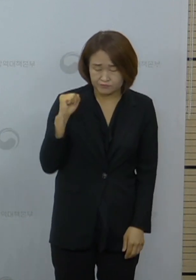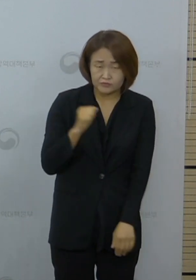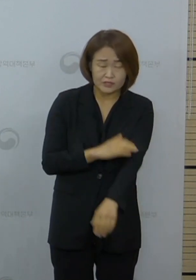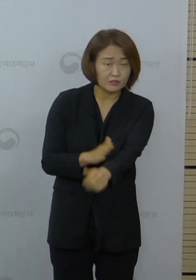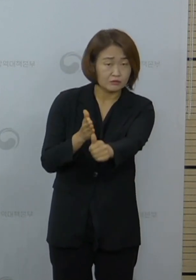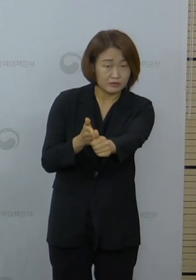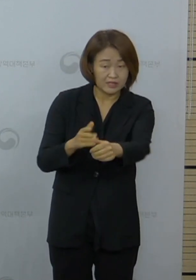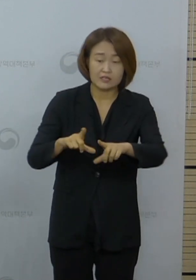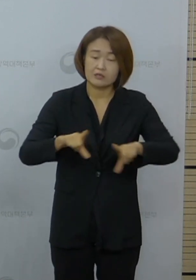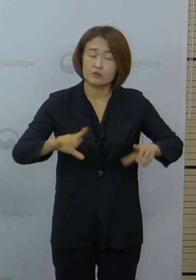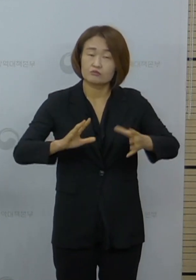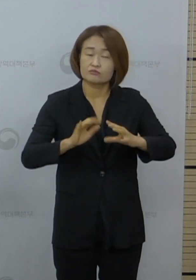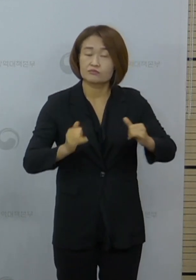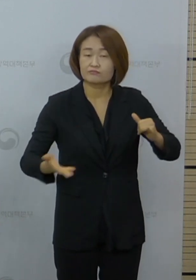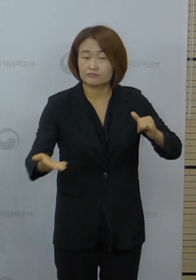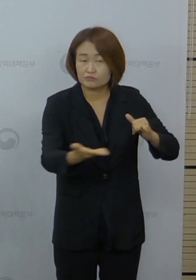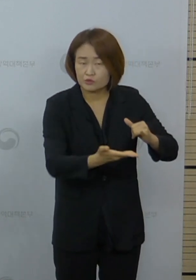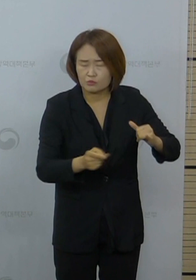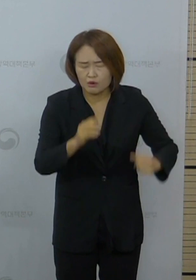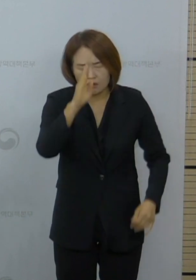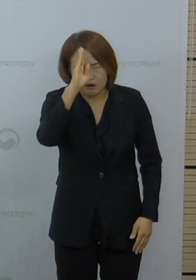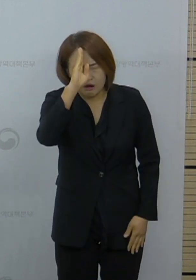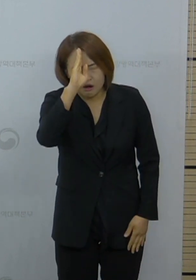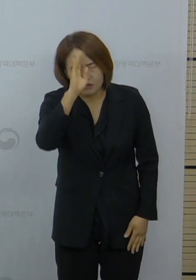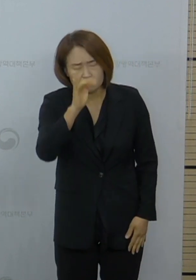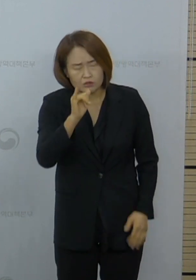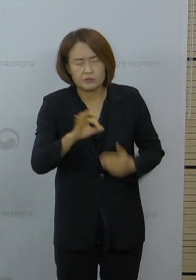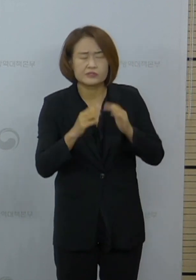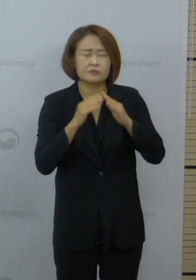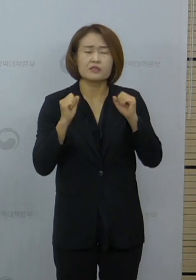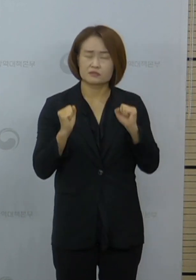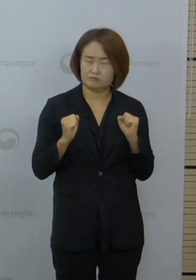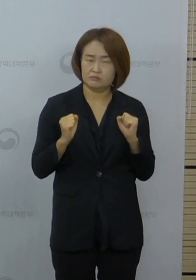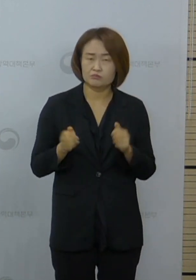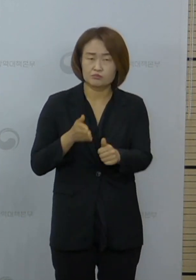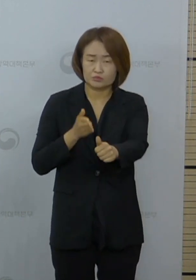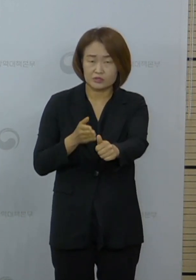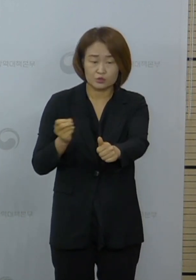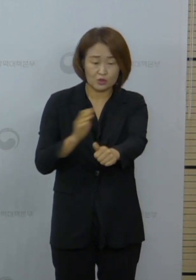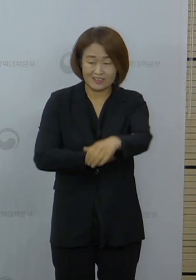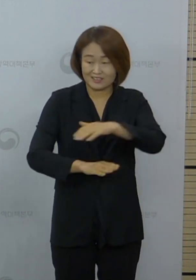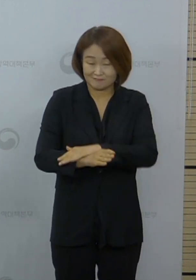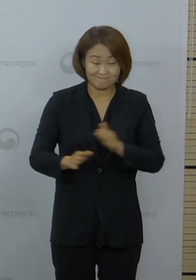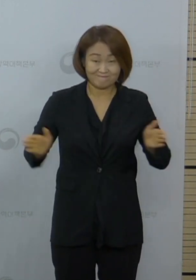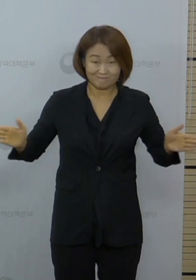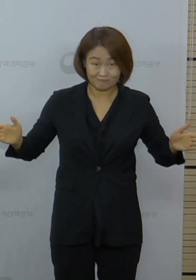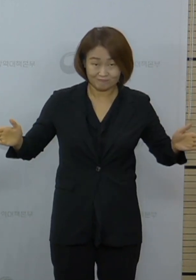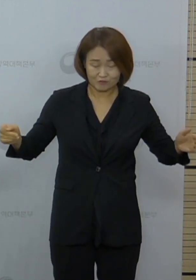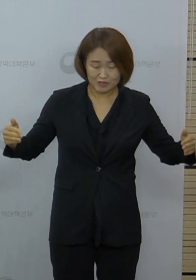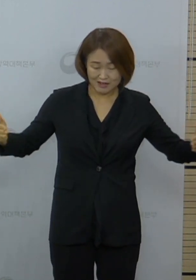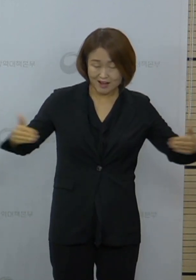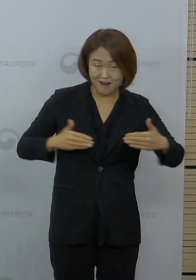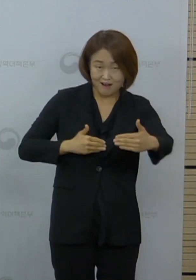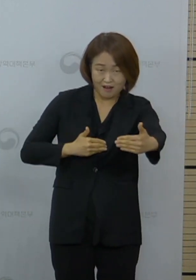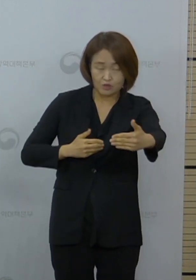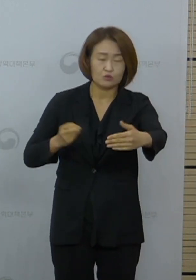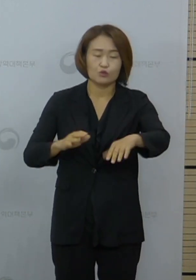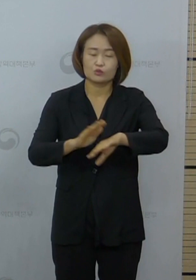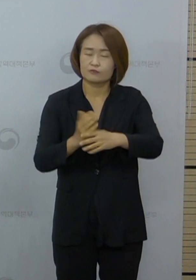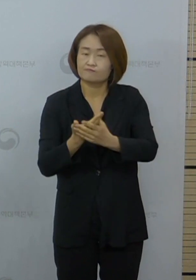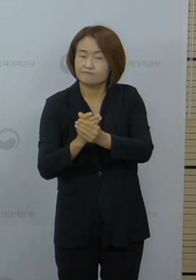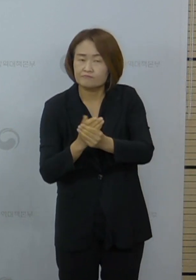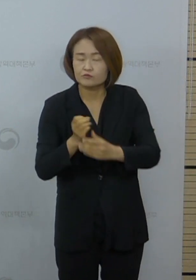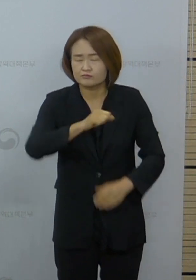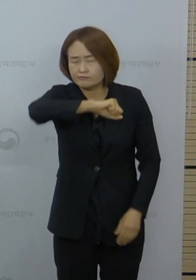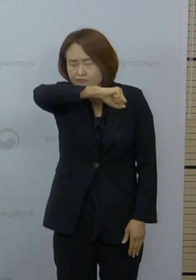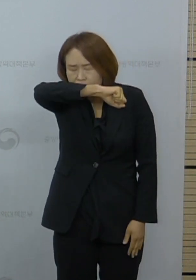일반 국민들께서는 아프면 집에서 머물기 두 팔 간격의 건강한 거리 두기, 손 씻기, 기침